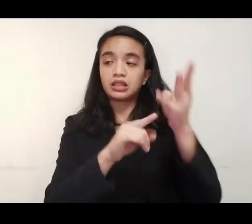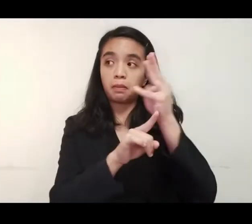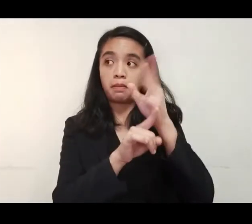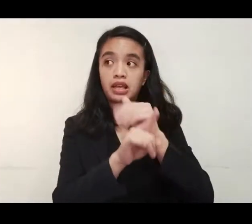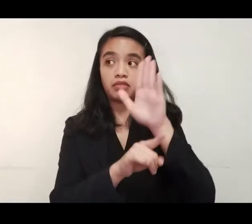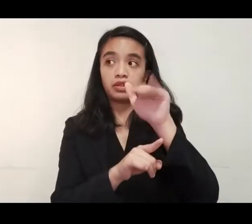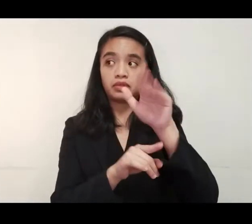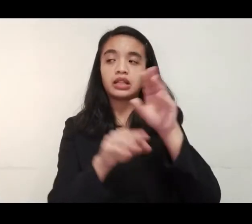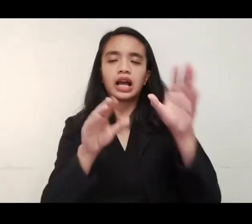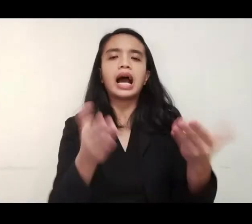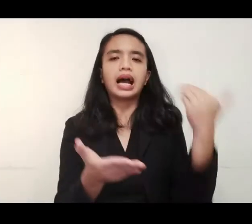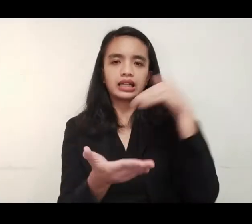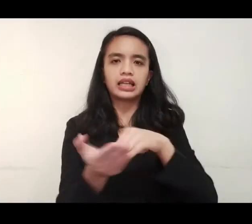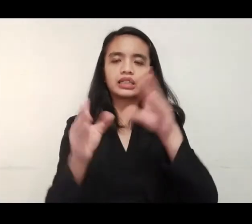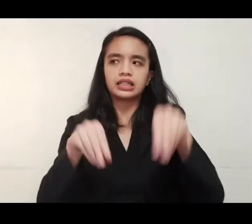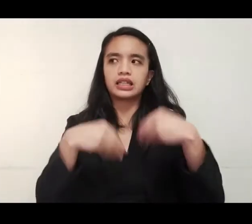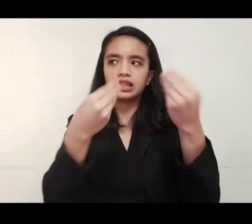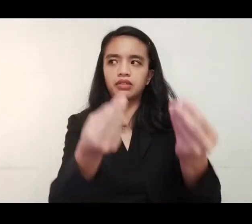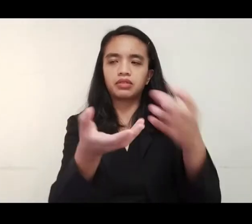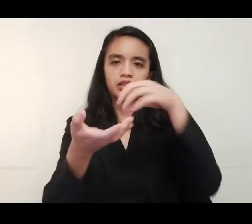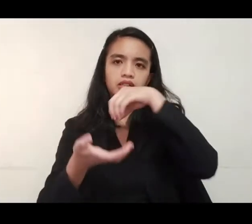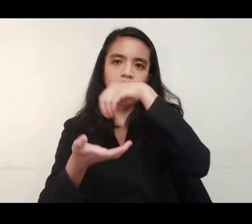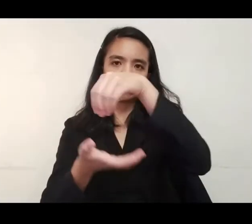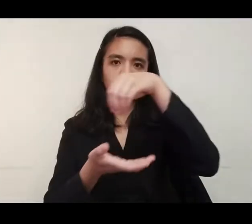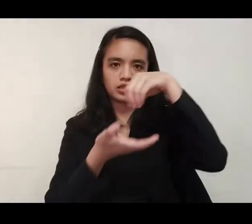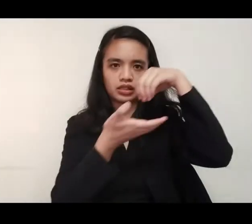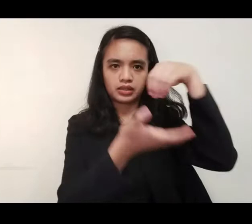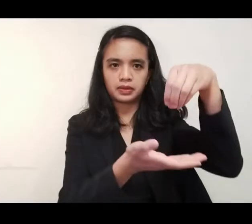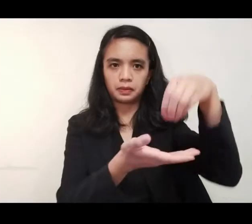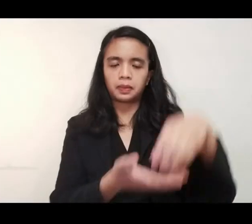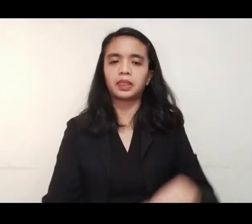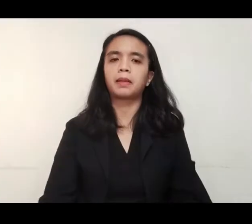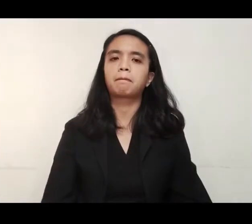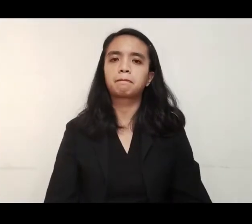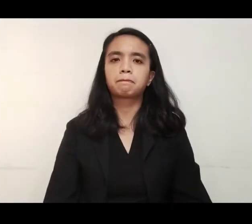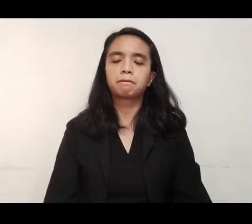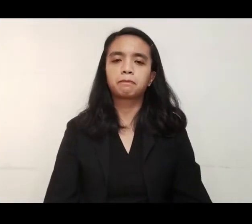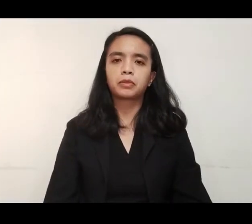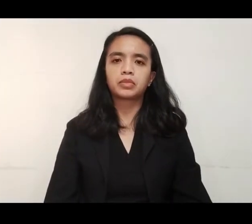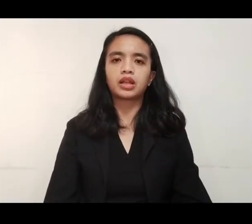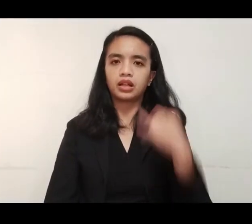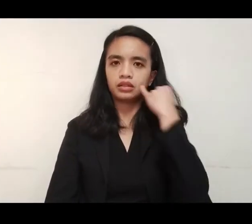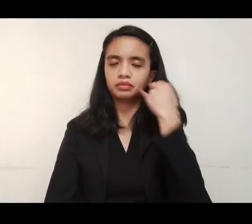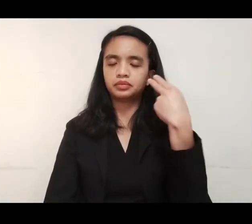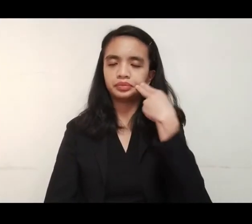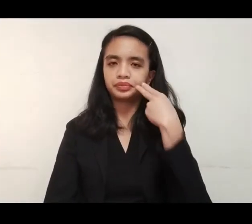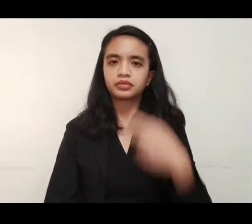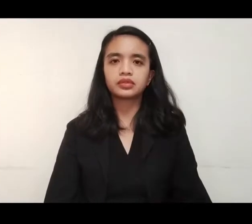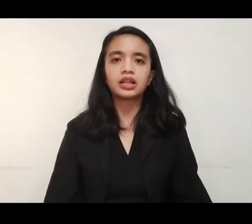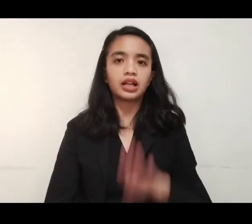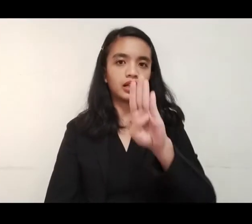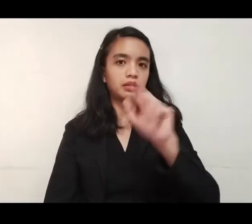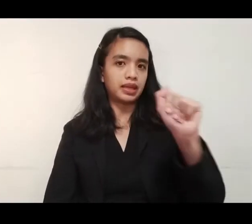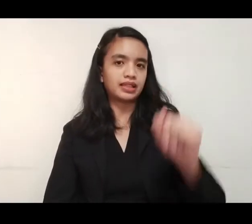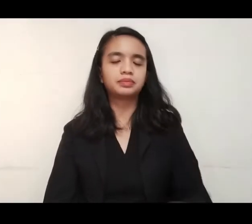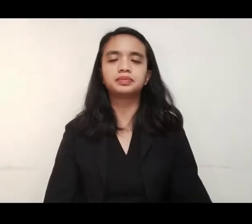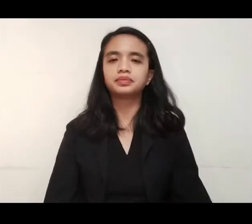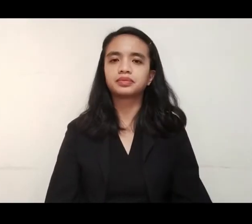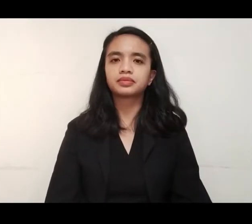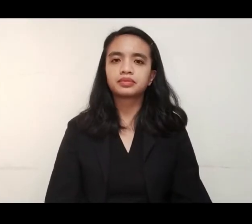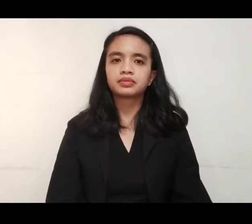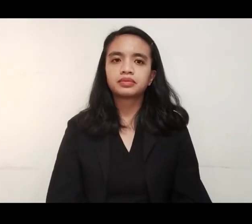siguro. Then by May 15, bibigyan ulit kami ng another wave of relief operations. Ivy